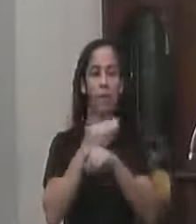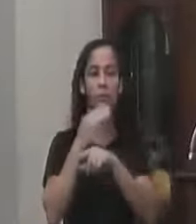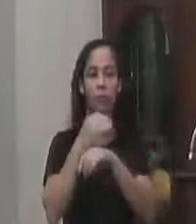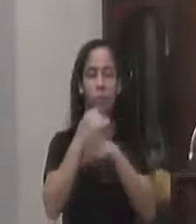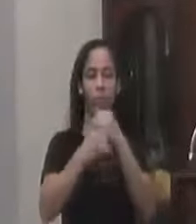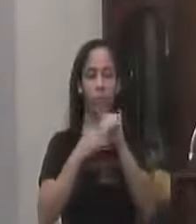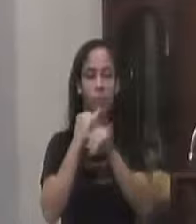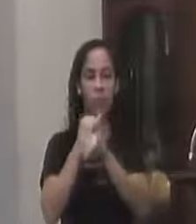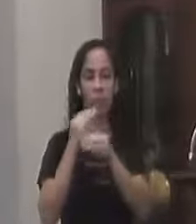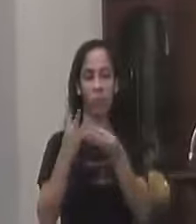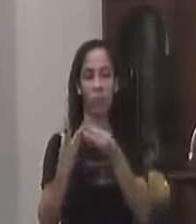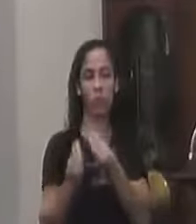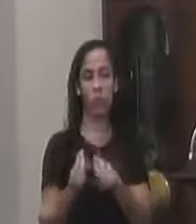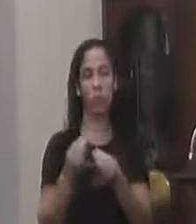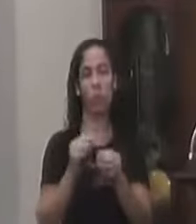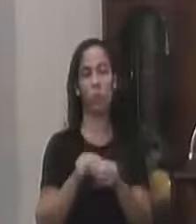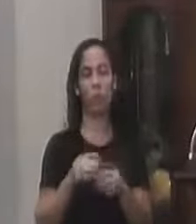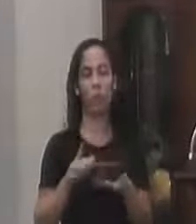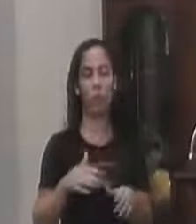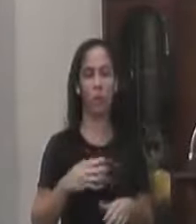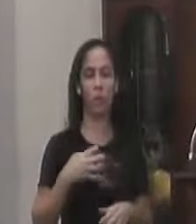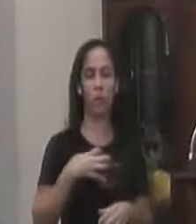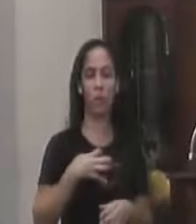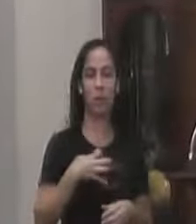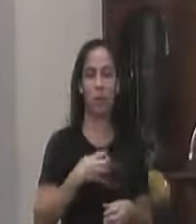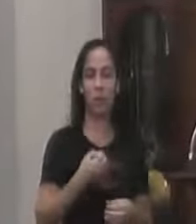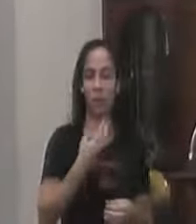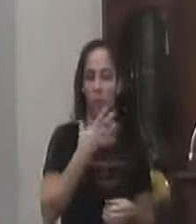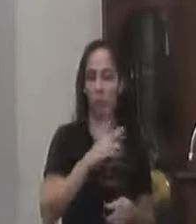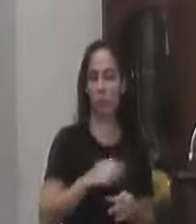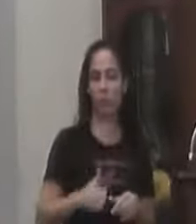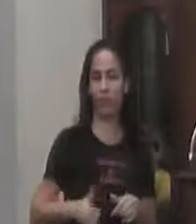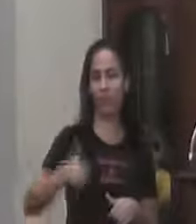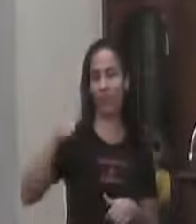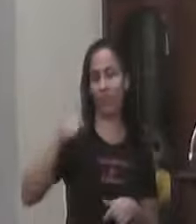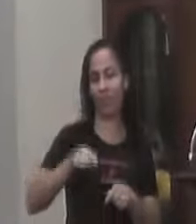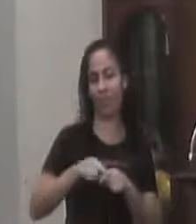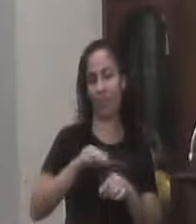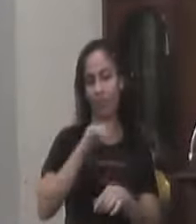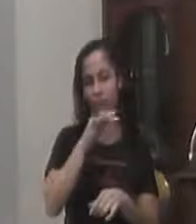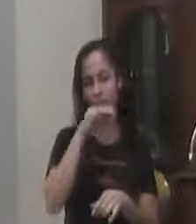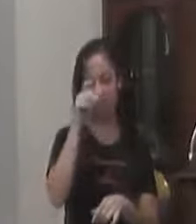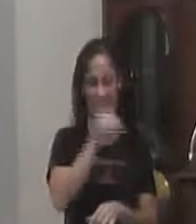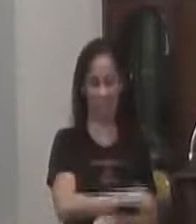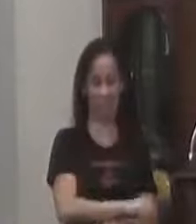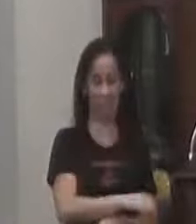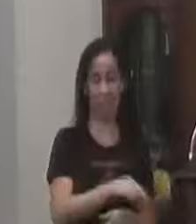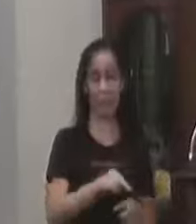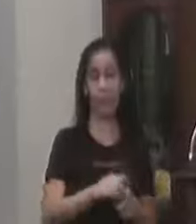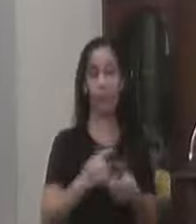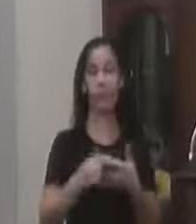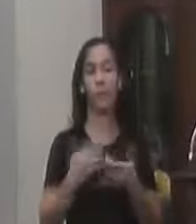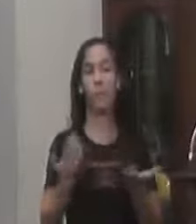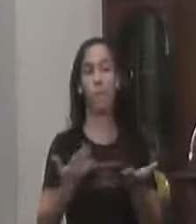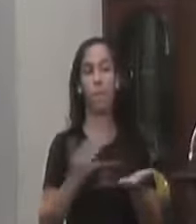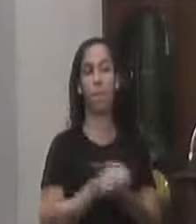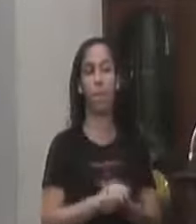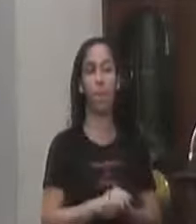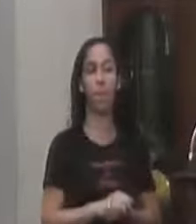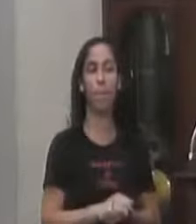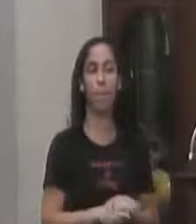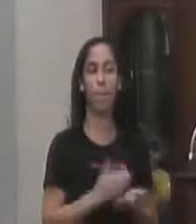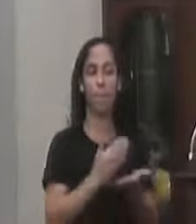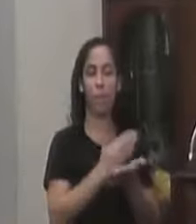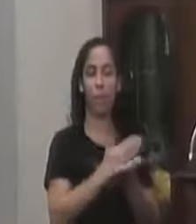Das coisas boas Superem O clima Das coisas ruins Porque Vai vir agora Um período